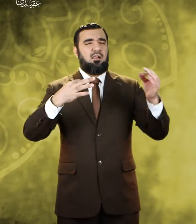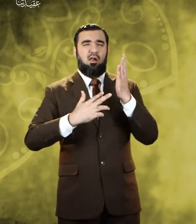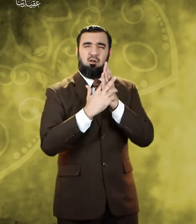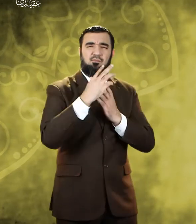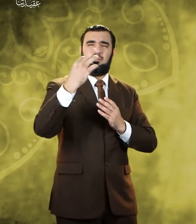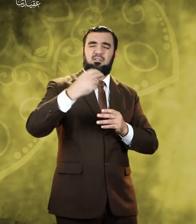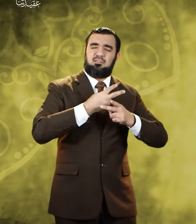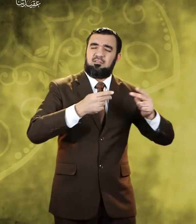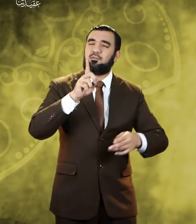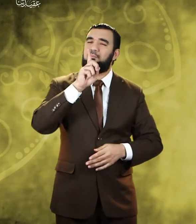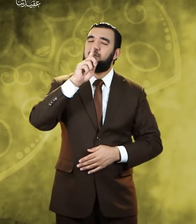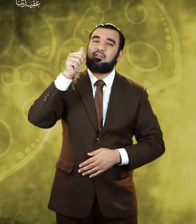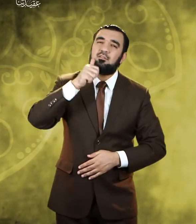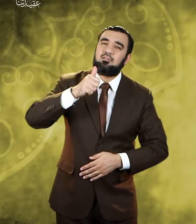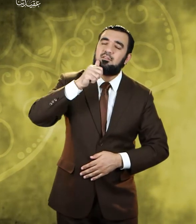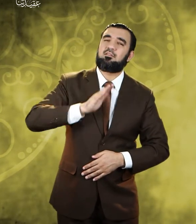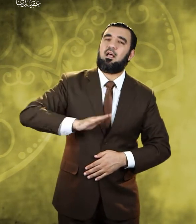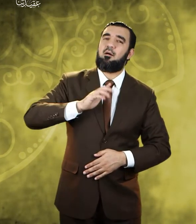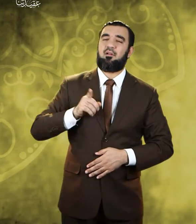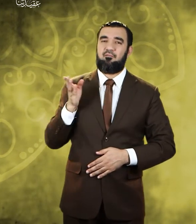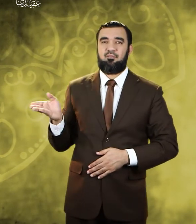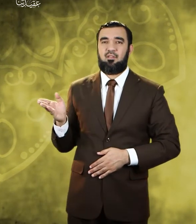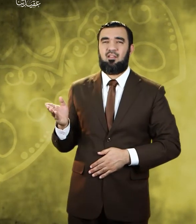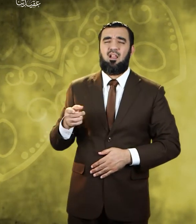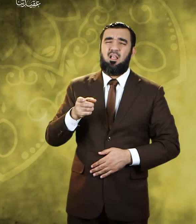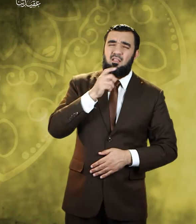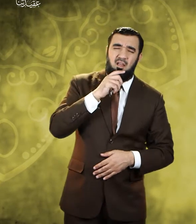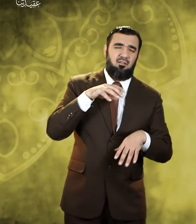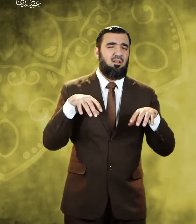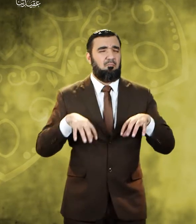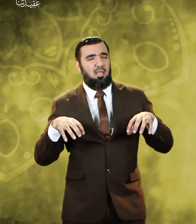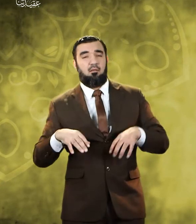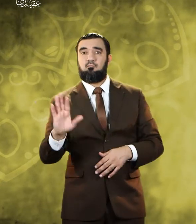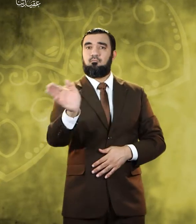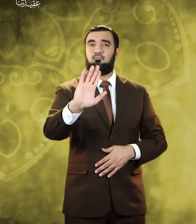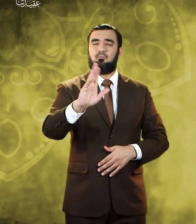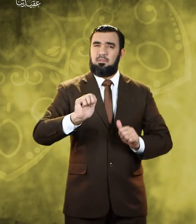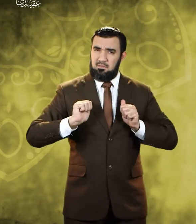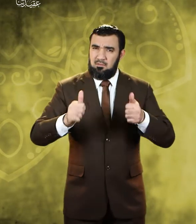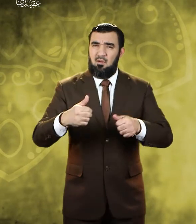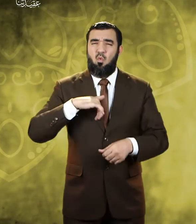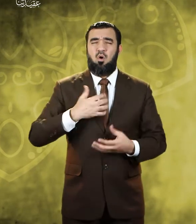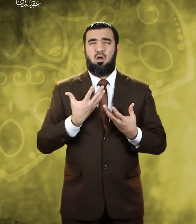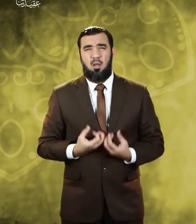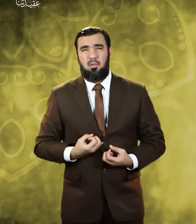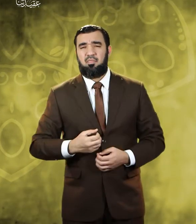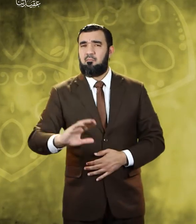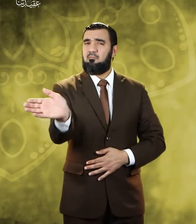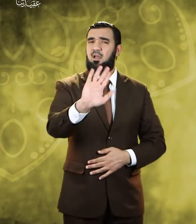أصناف الأذى والاضطهاد دون أن تضعف عزائمهم أو يتطرق اليأس